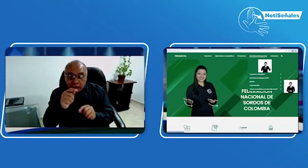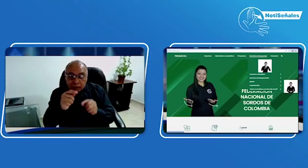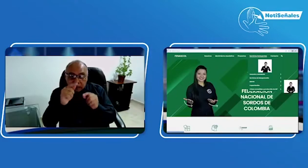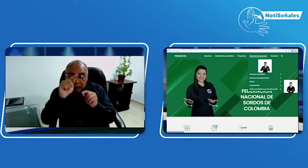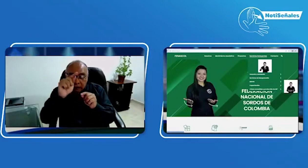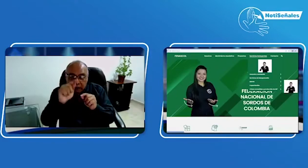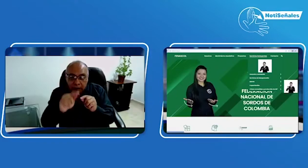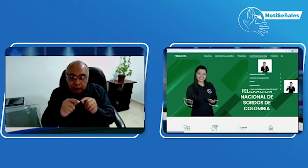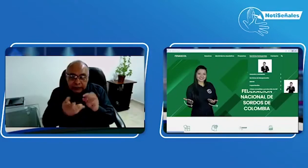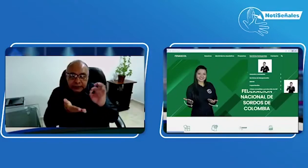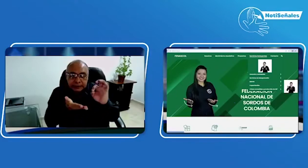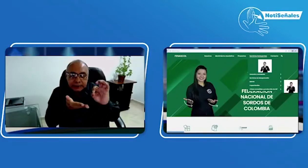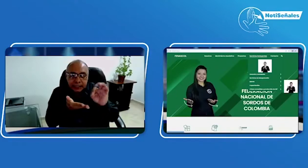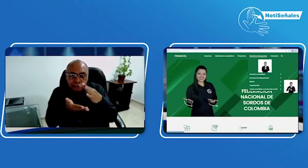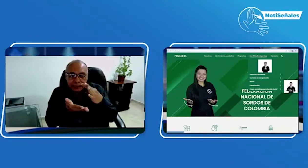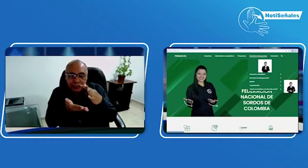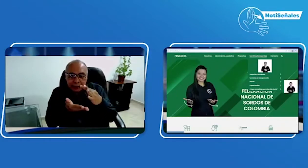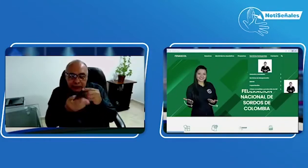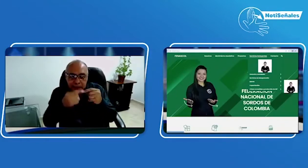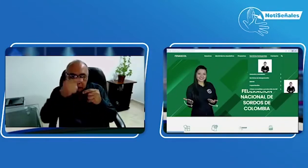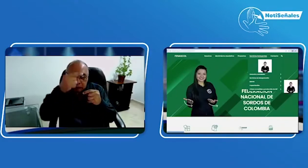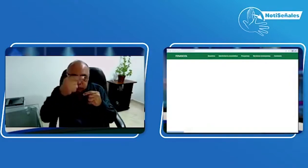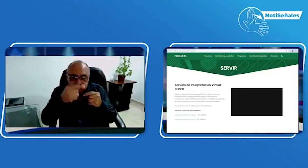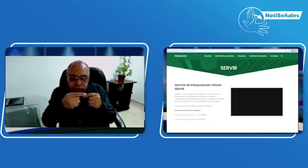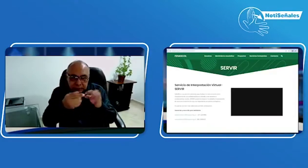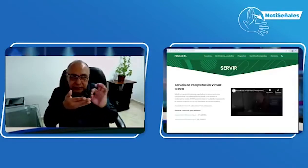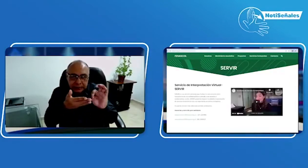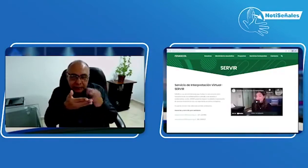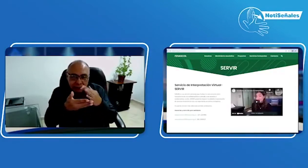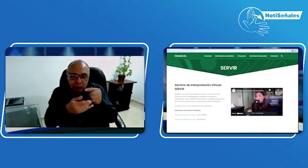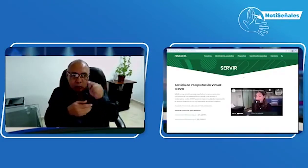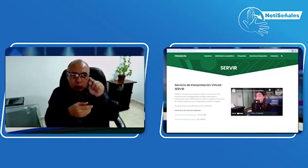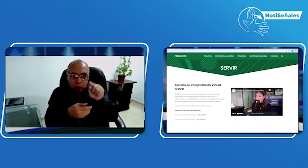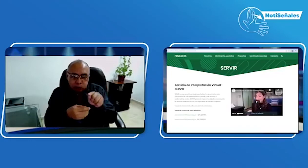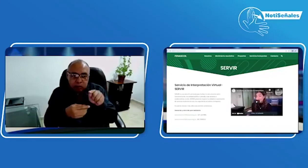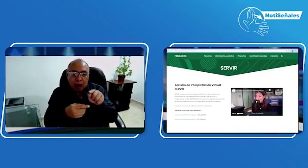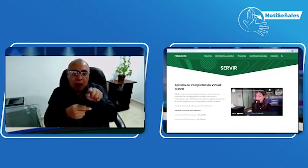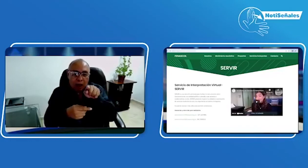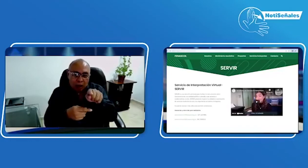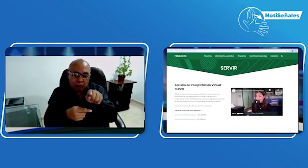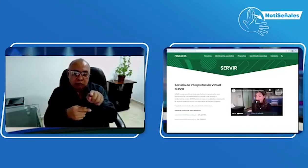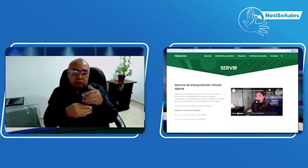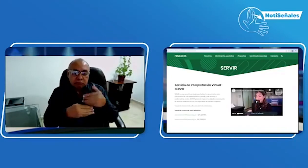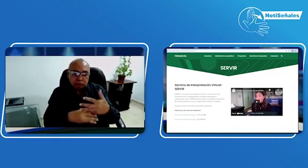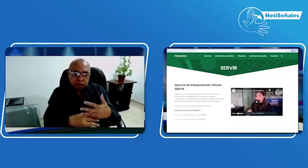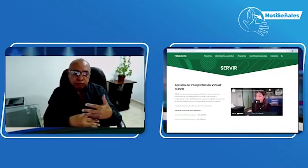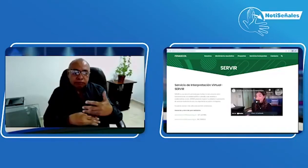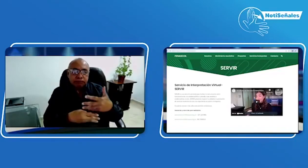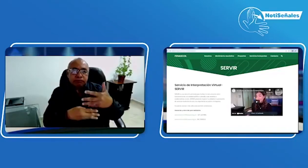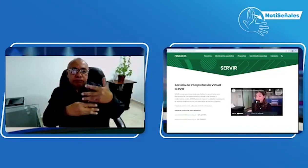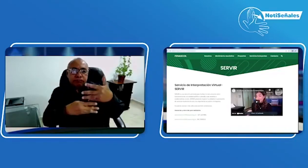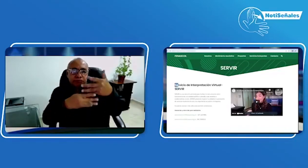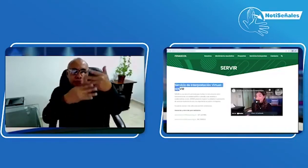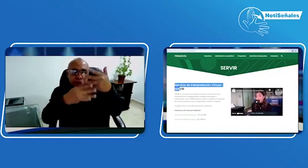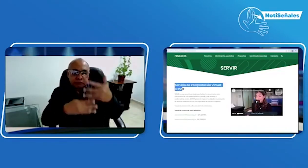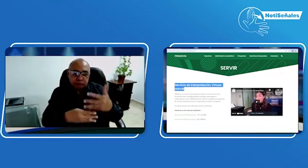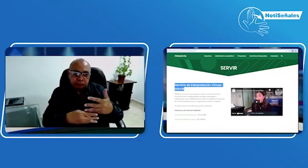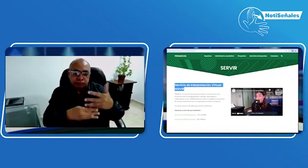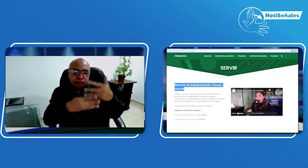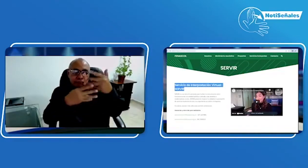Y lo que ustedes pueden hacer es buscar allí en Servir. Y en la parte de Servir les van